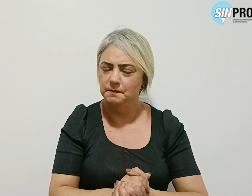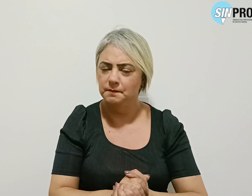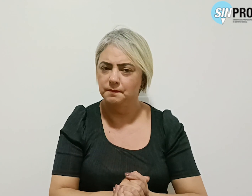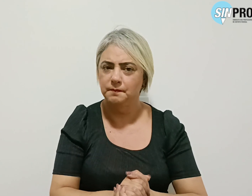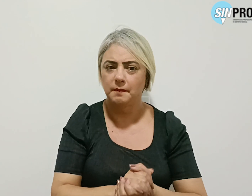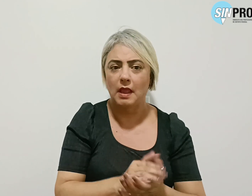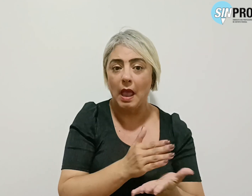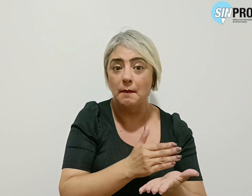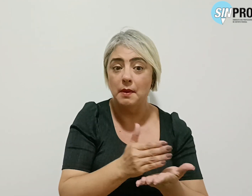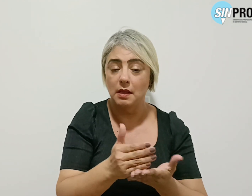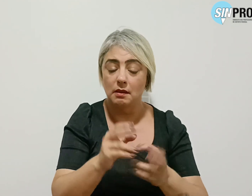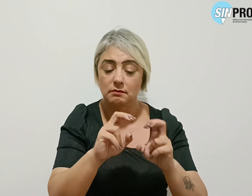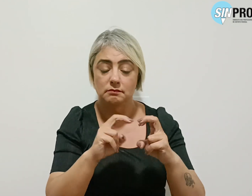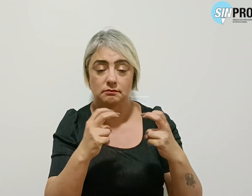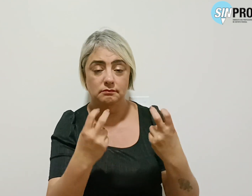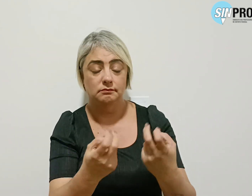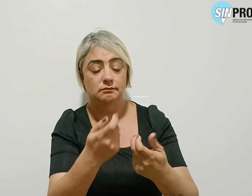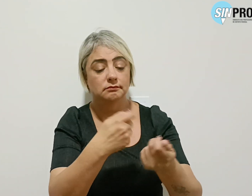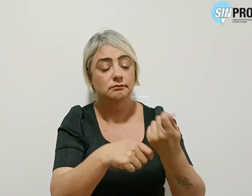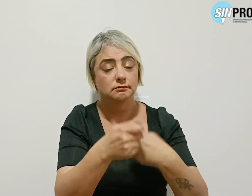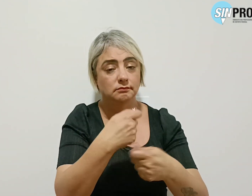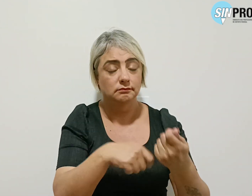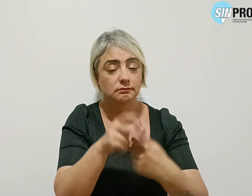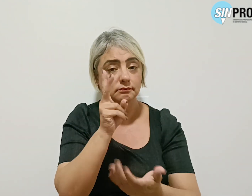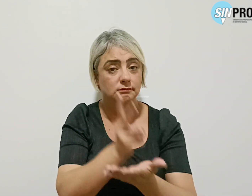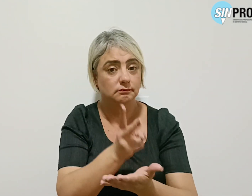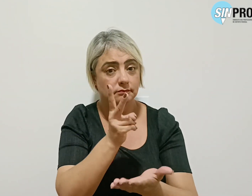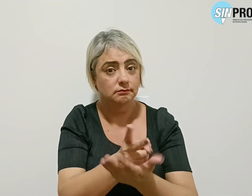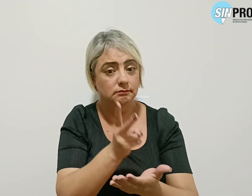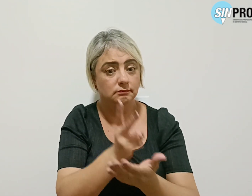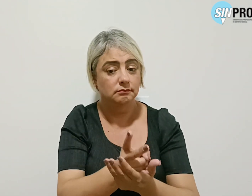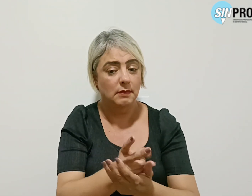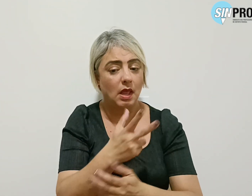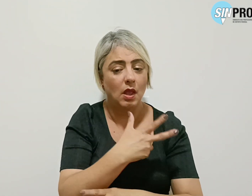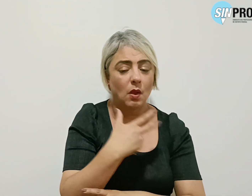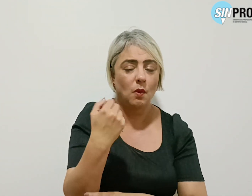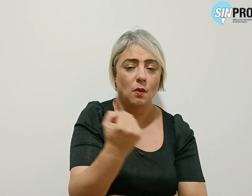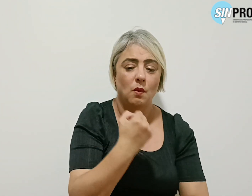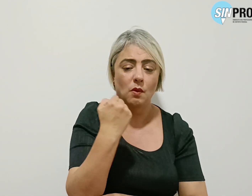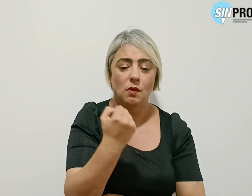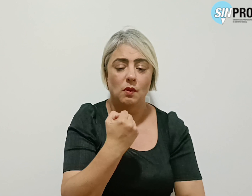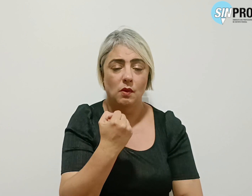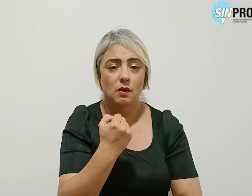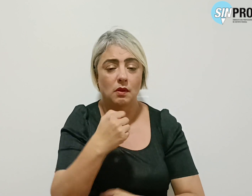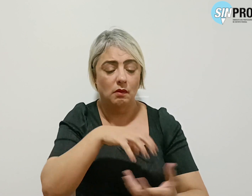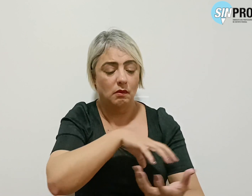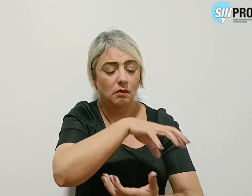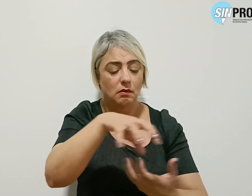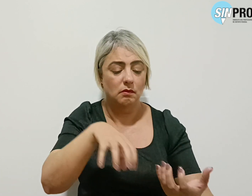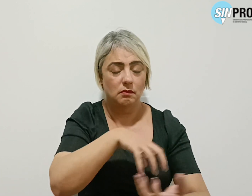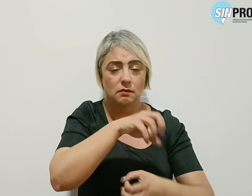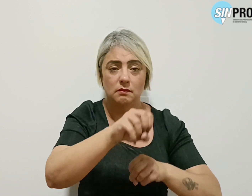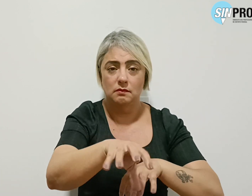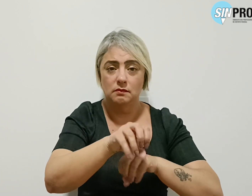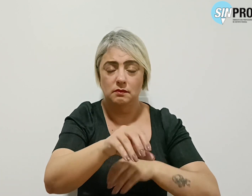partir da mesa de negociação permanente conquistada com a greve da educação de 2023,